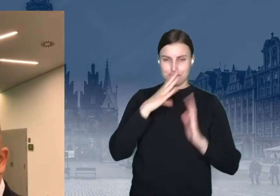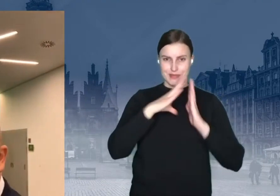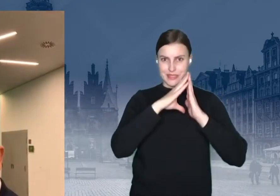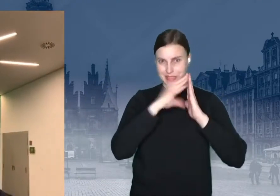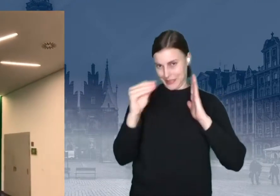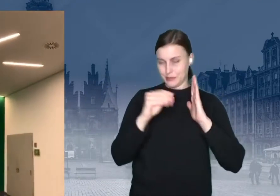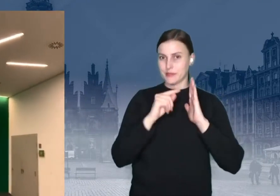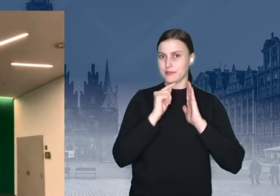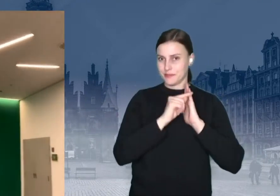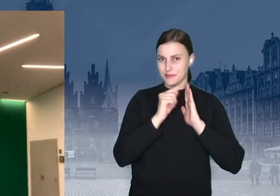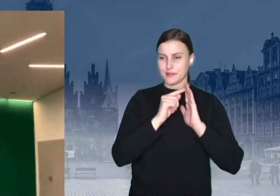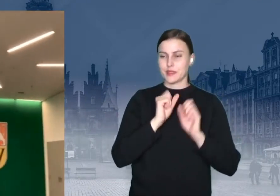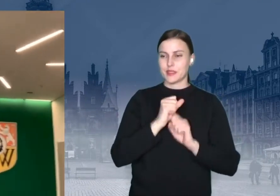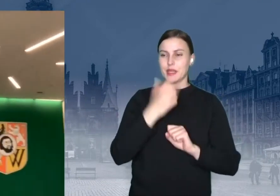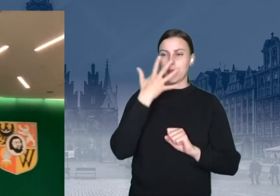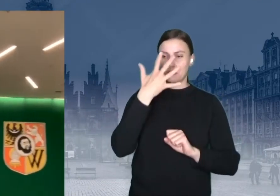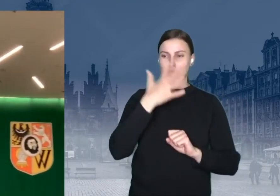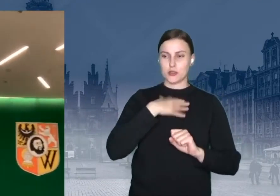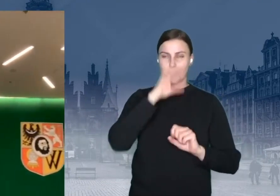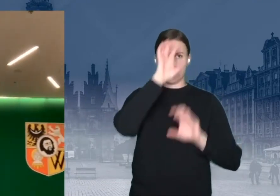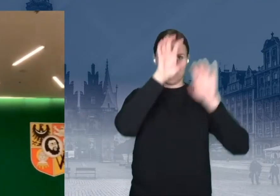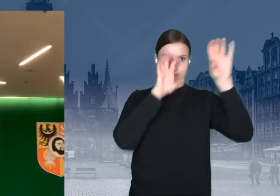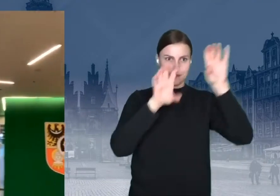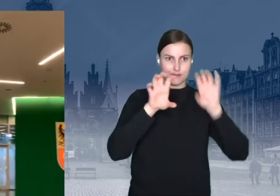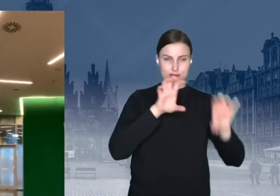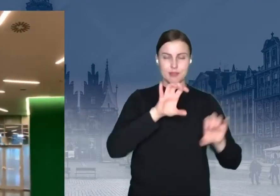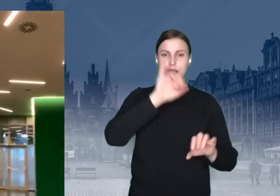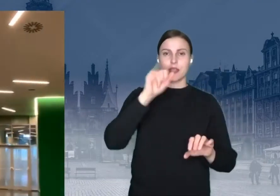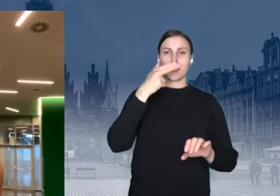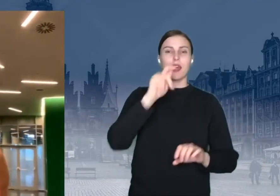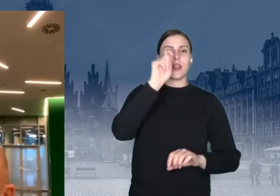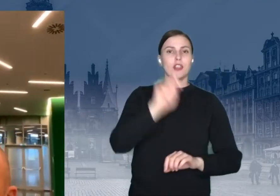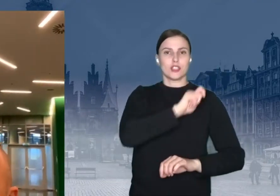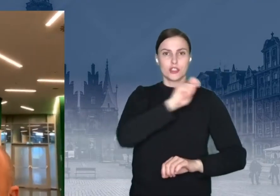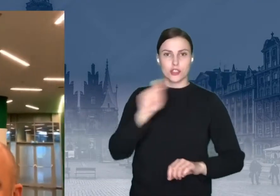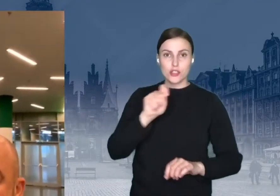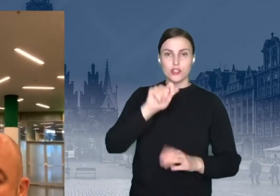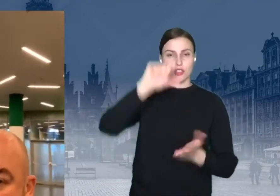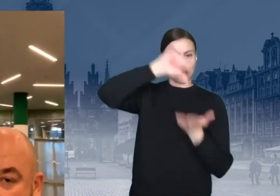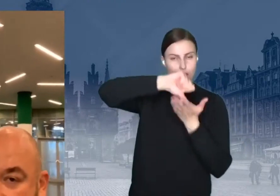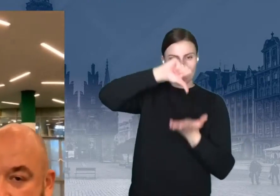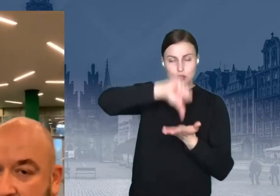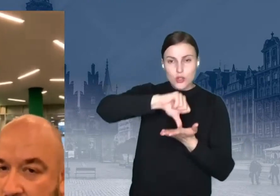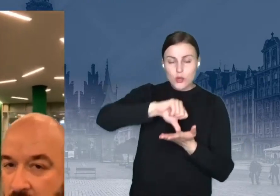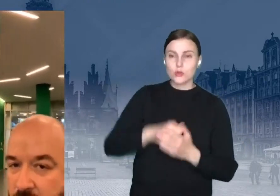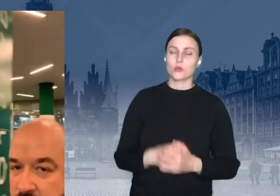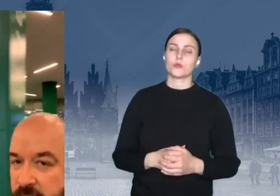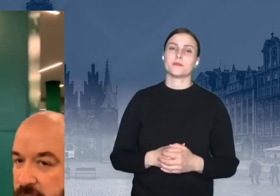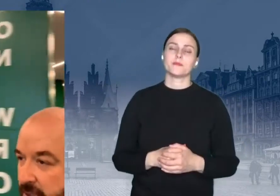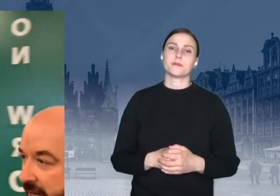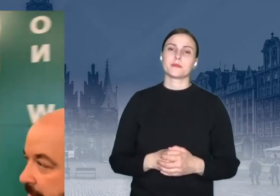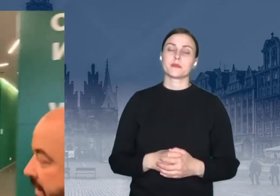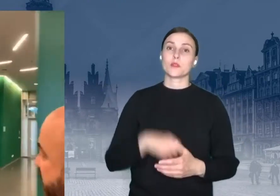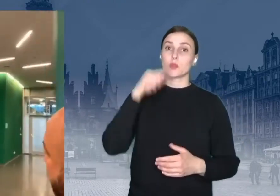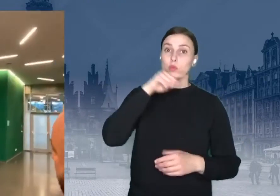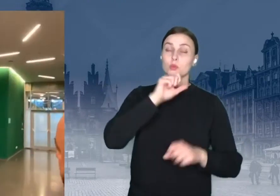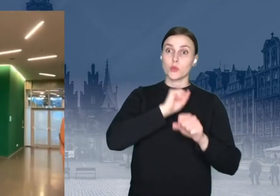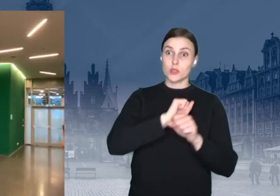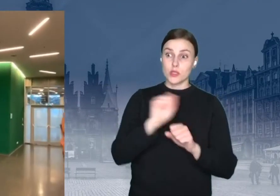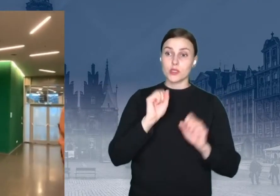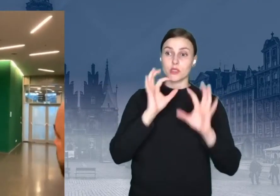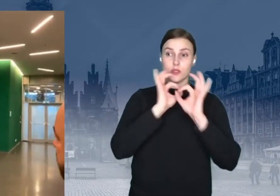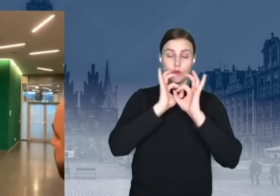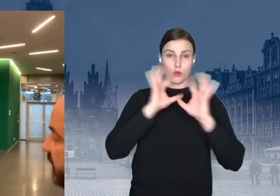pięciopolowy z tym Janem Chrzcicielem na samym środku. Moi drodzy, no i tu jest oczywiście herb